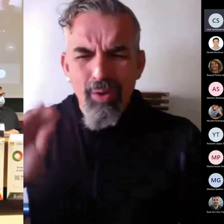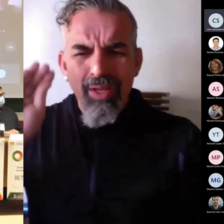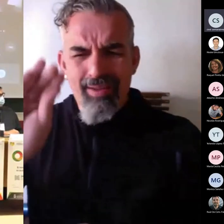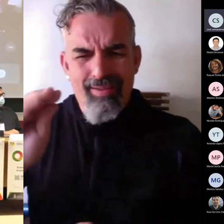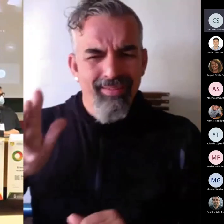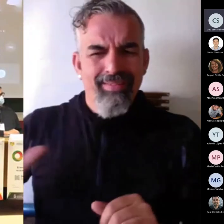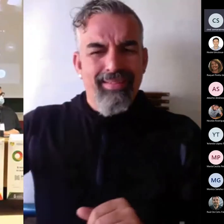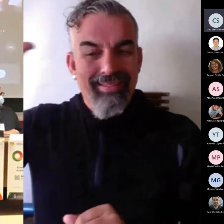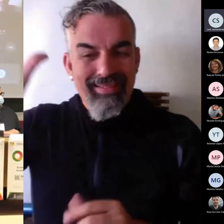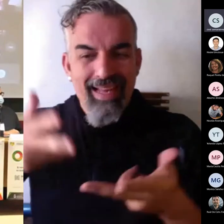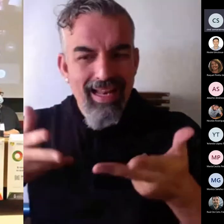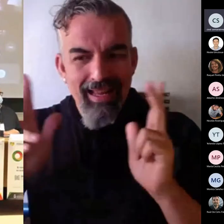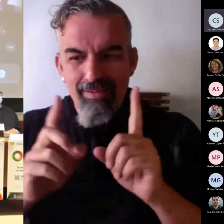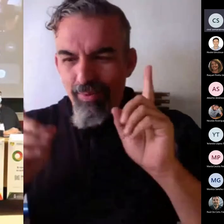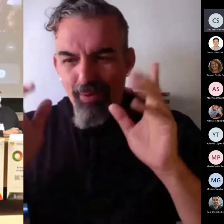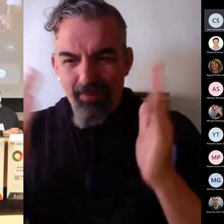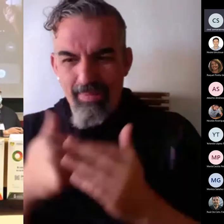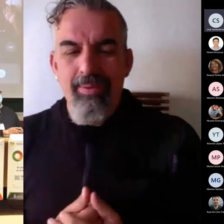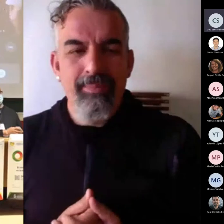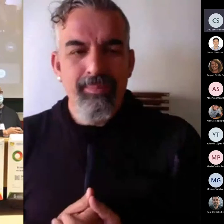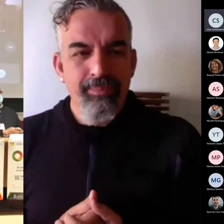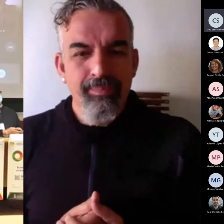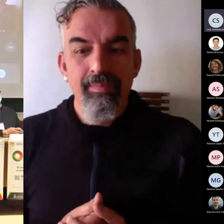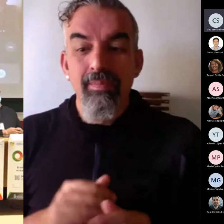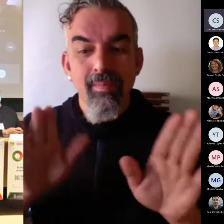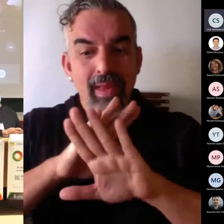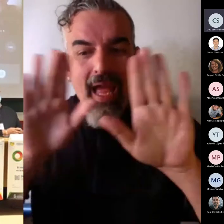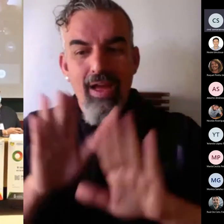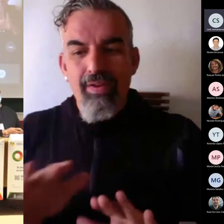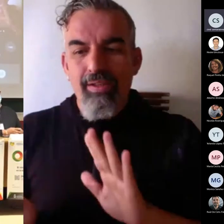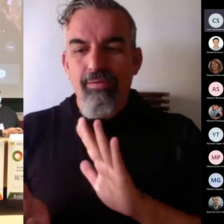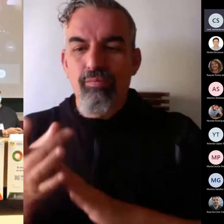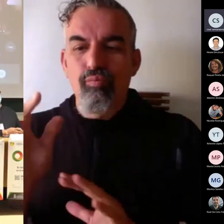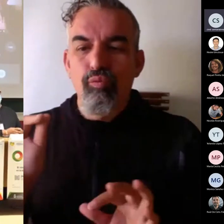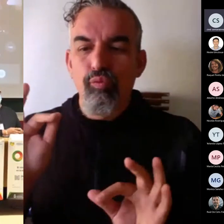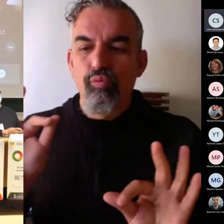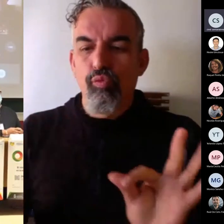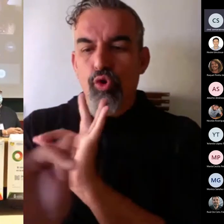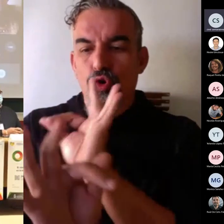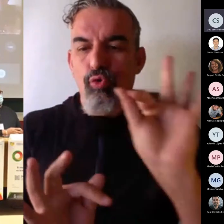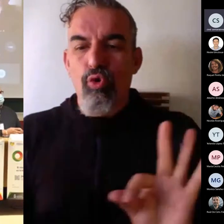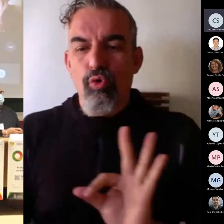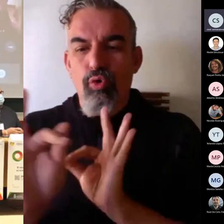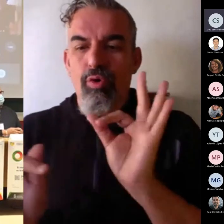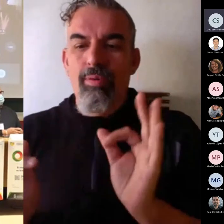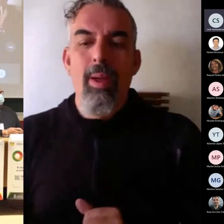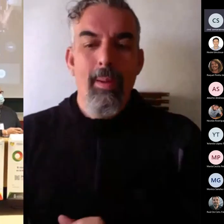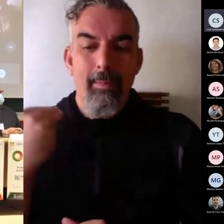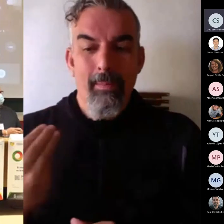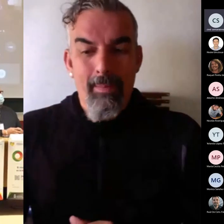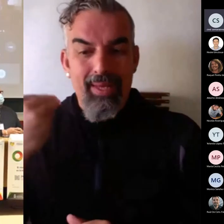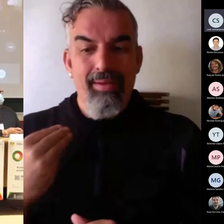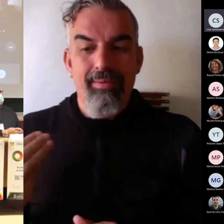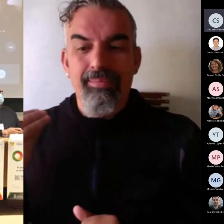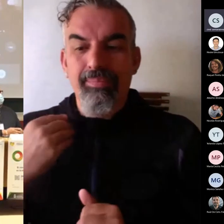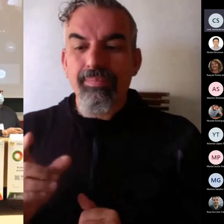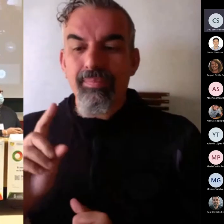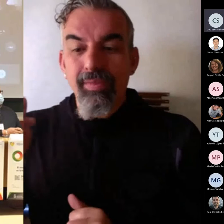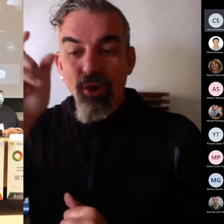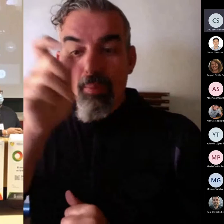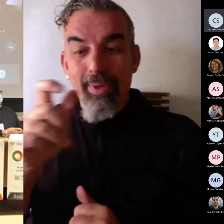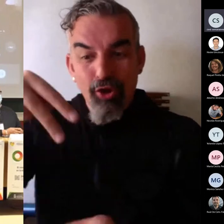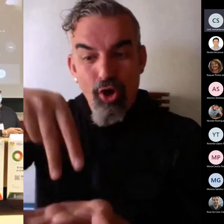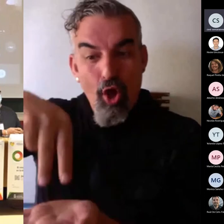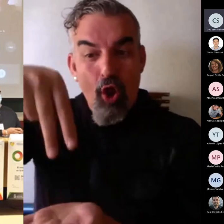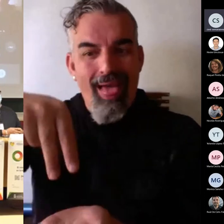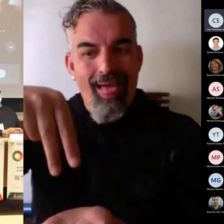interesante que tenemos aquí. Al final tendremos un turno para preguntas. En primer lugar, daremos voz a los asistentes en la